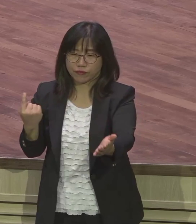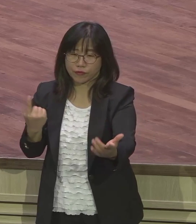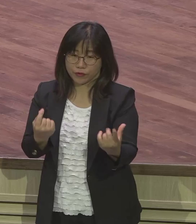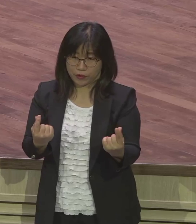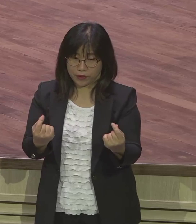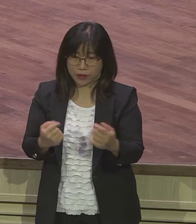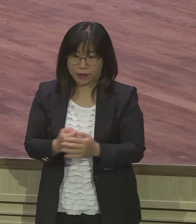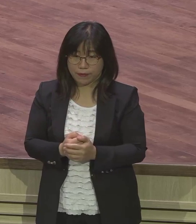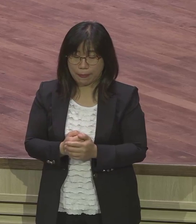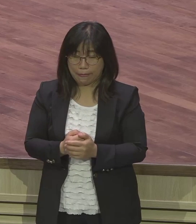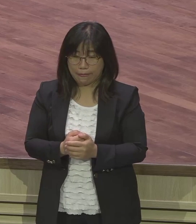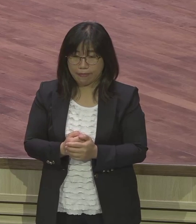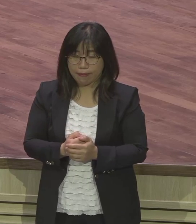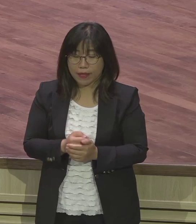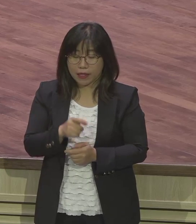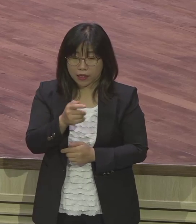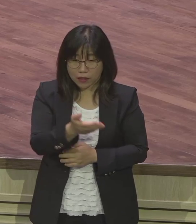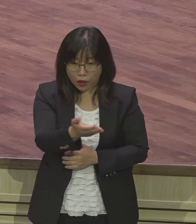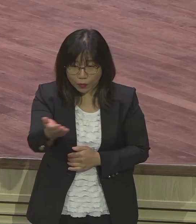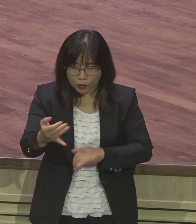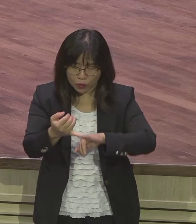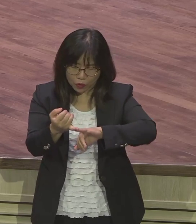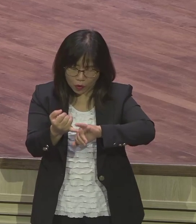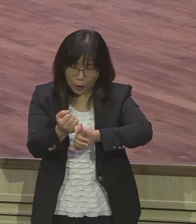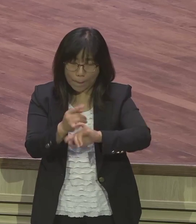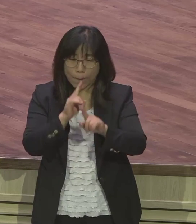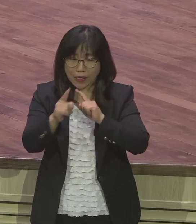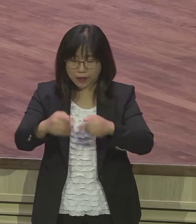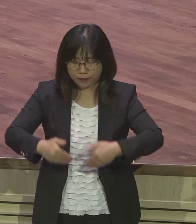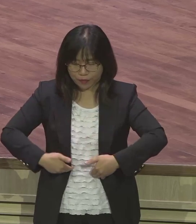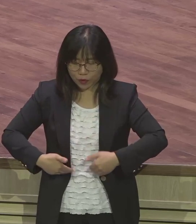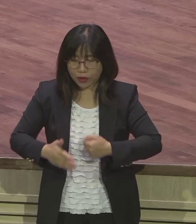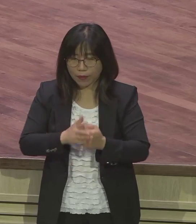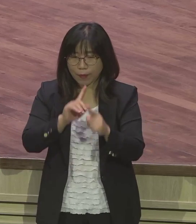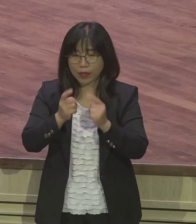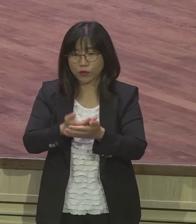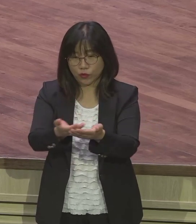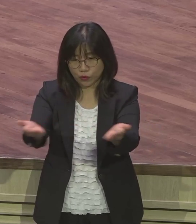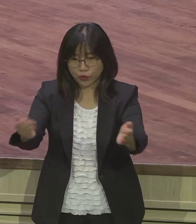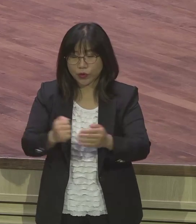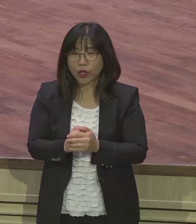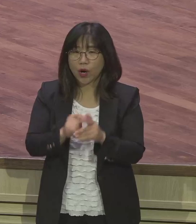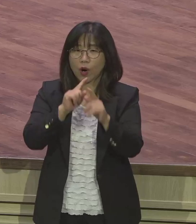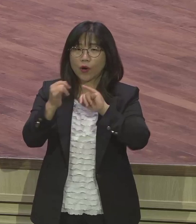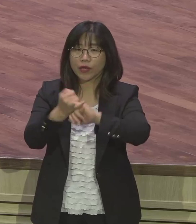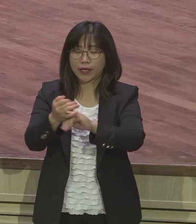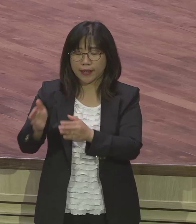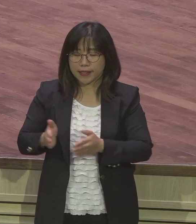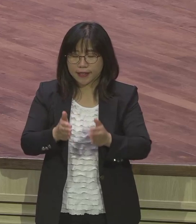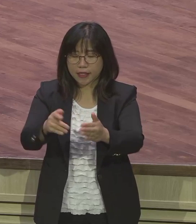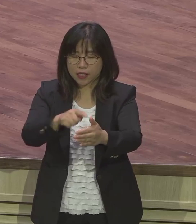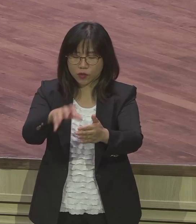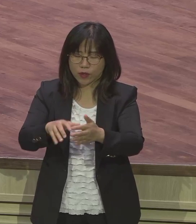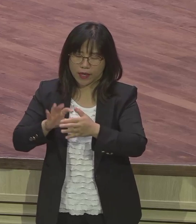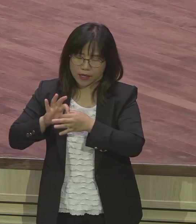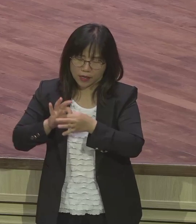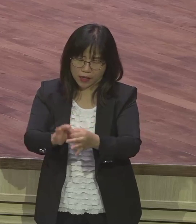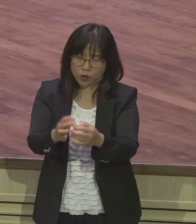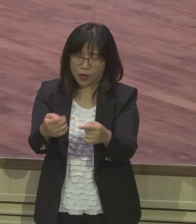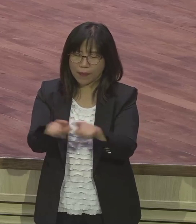여러분이 이 메시지 듣게 하고 이 교회에 나오게 한 거예요 그럼 여러분이 이 은약의 여정 속에 쭉 가시기 바랍니다 내가 뭐